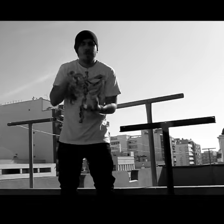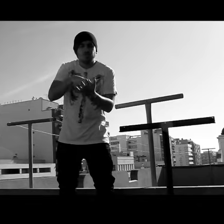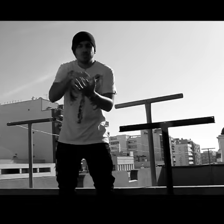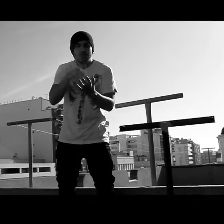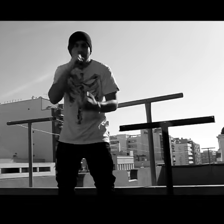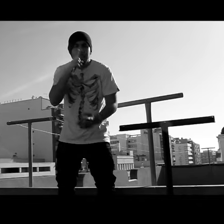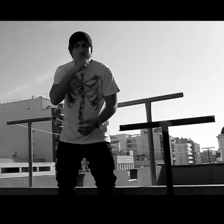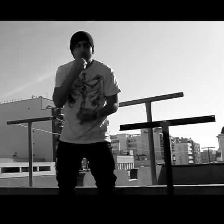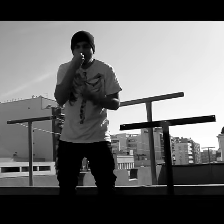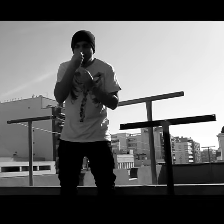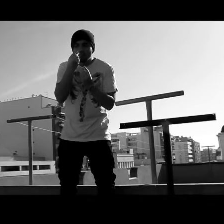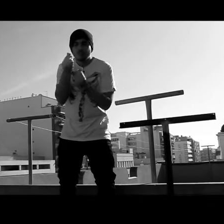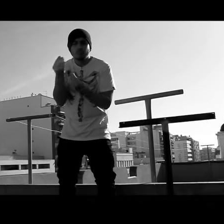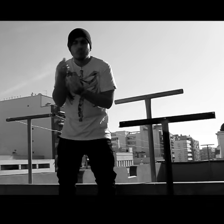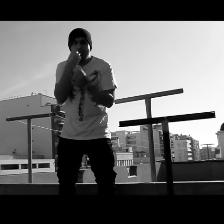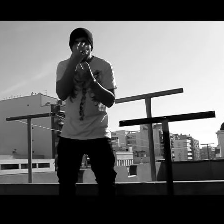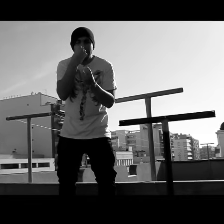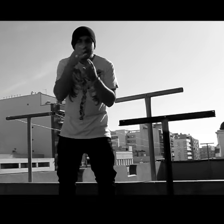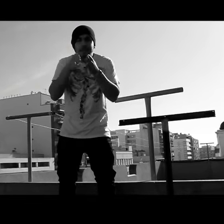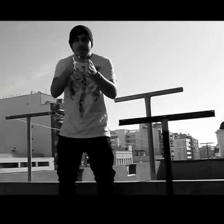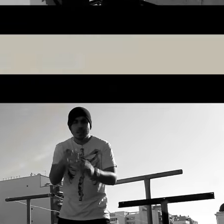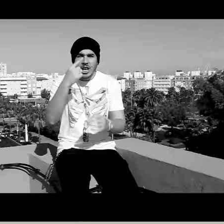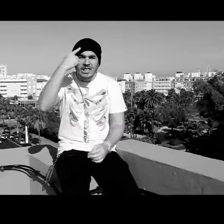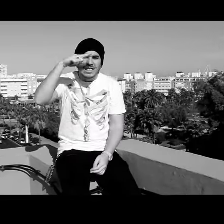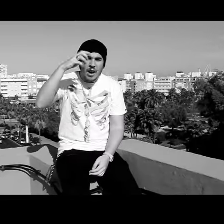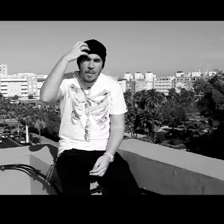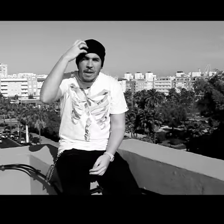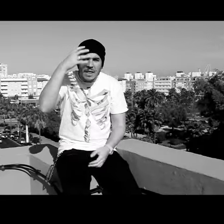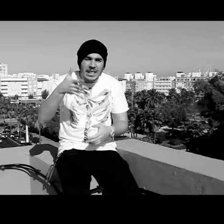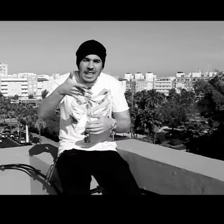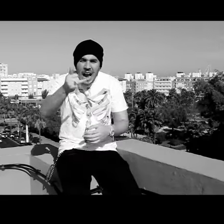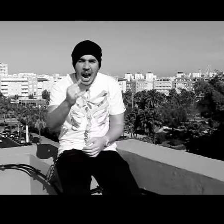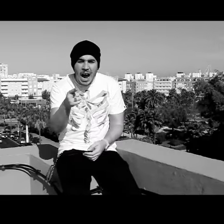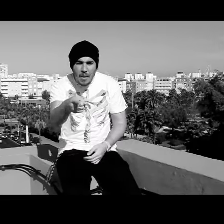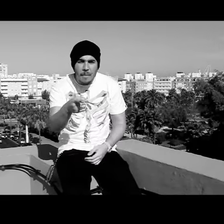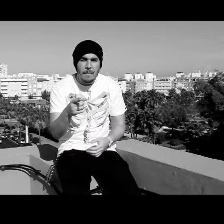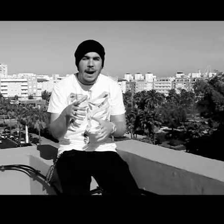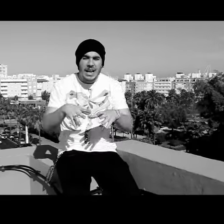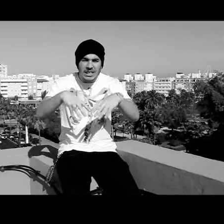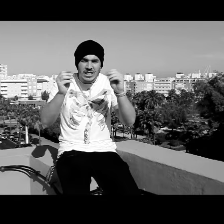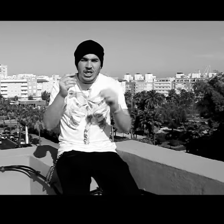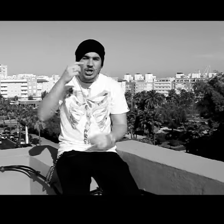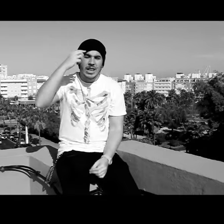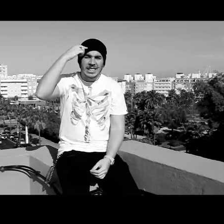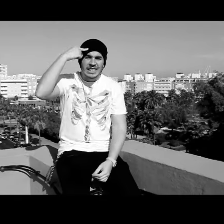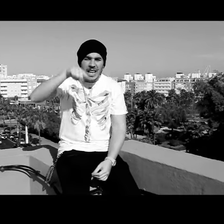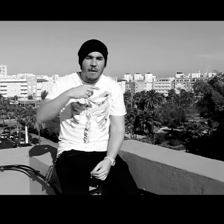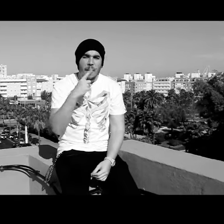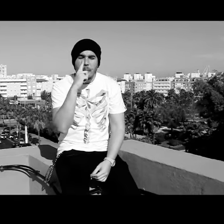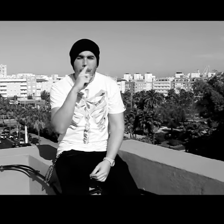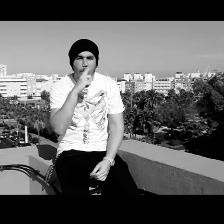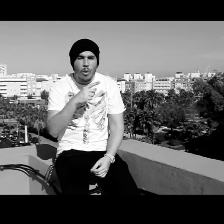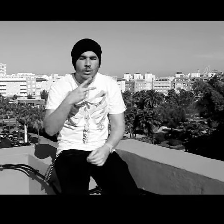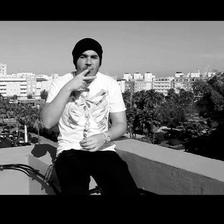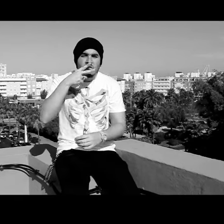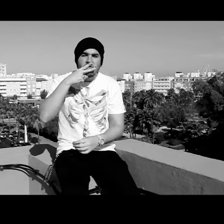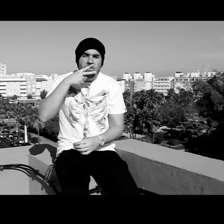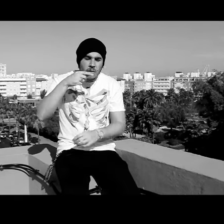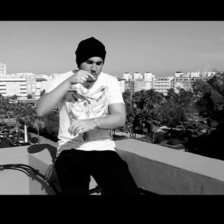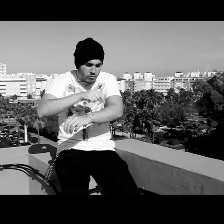un burdel Con olores a jazmín en el paseo Sabe ser princesa cuando tiene algún castillo Sabe ser la puta que apaga su